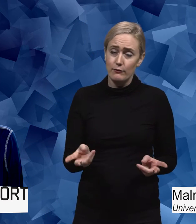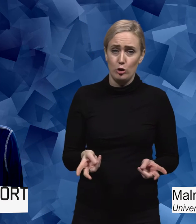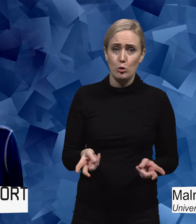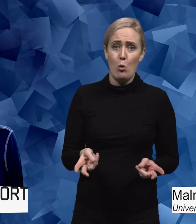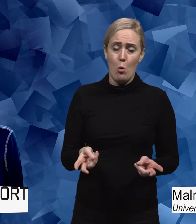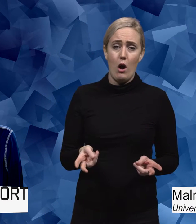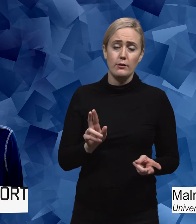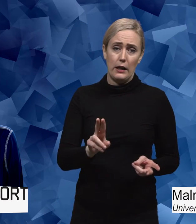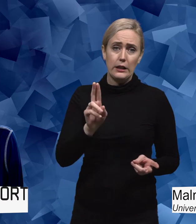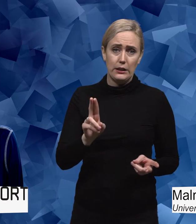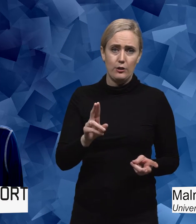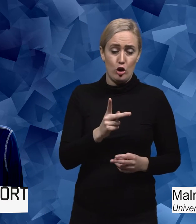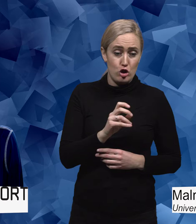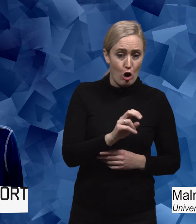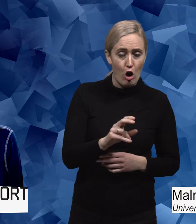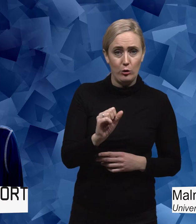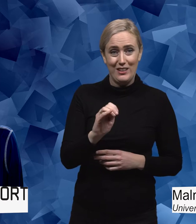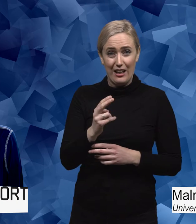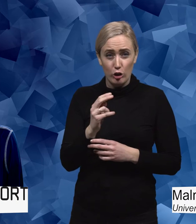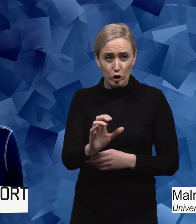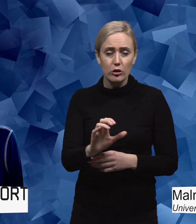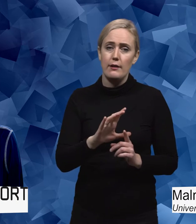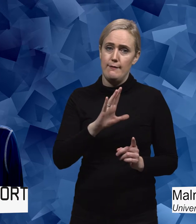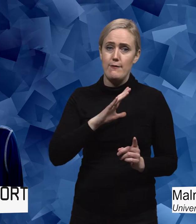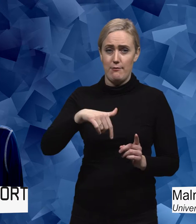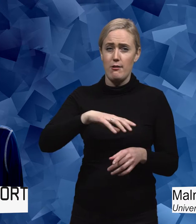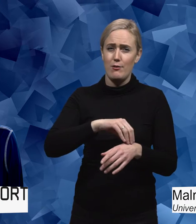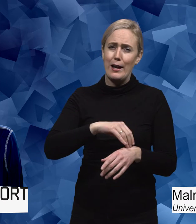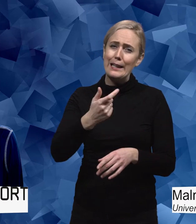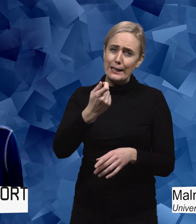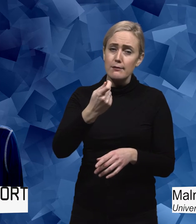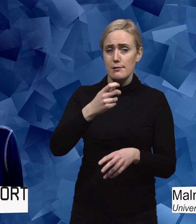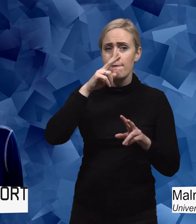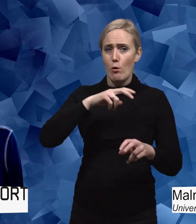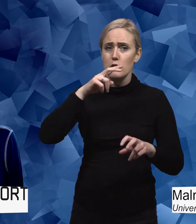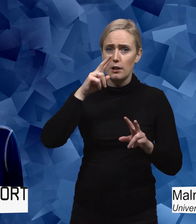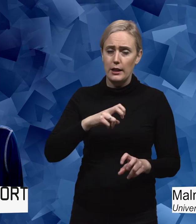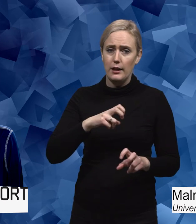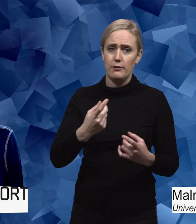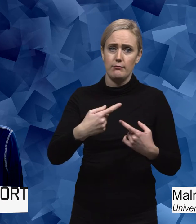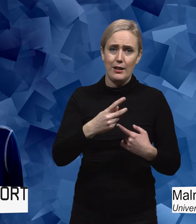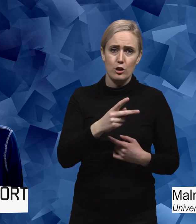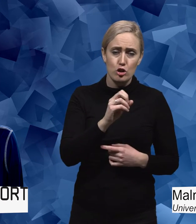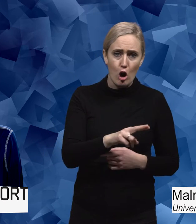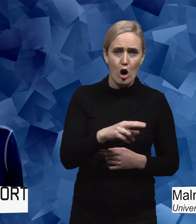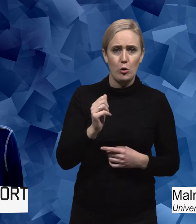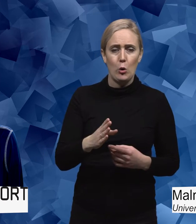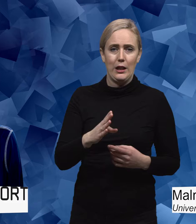vad gäller kön och genus så i Sverige så finns ju en del forskning kring kön och även kring heteronorm aktivitet.